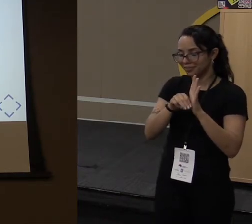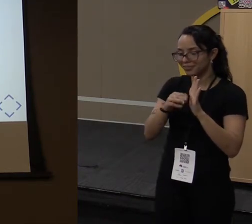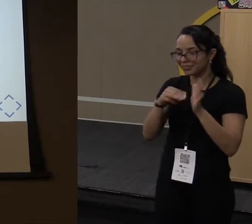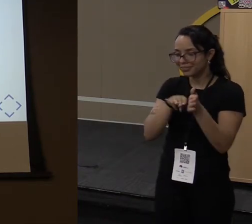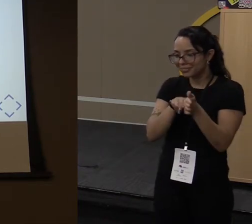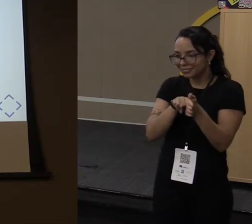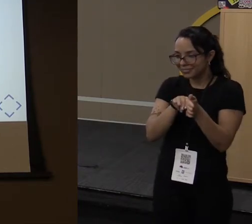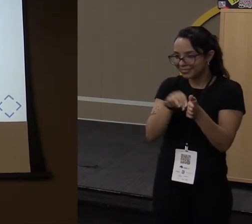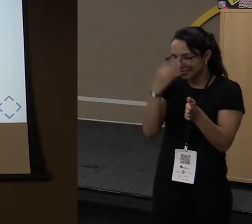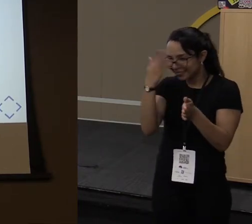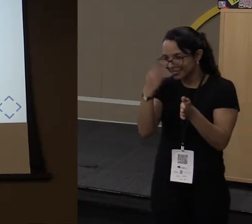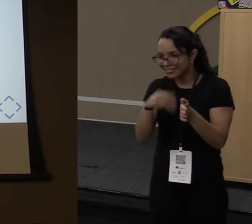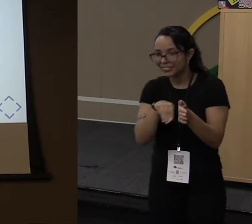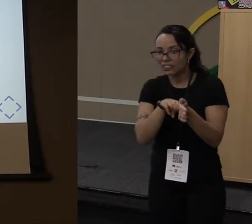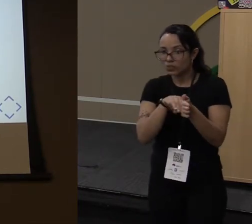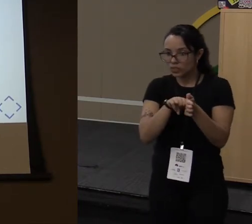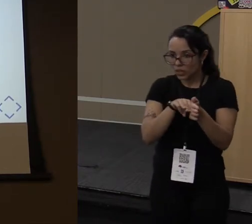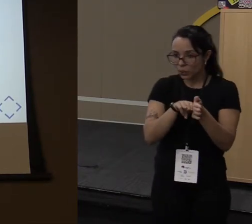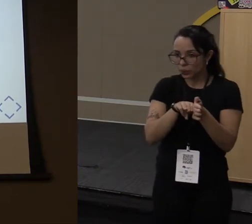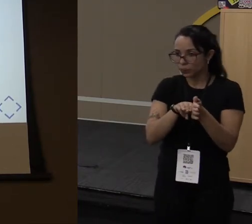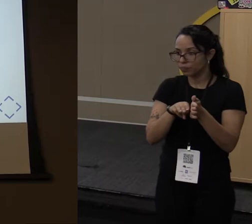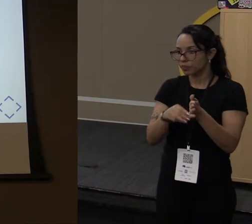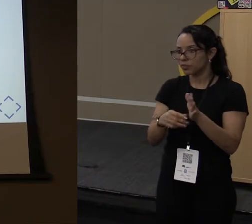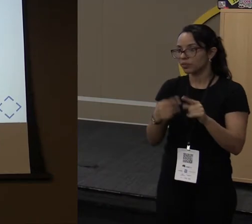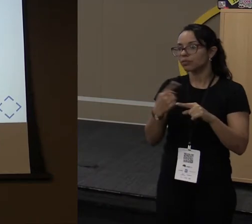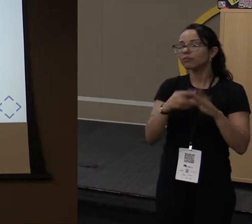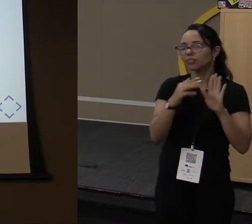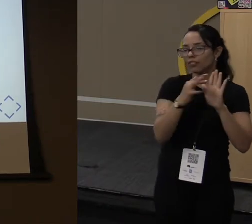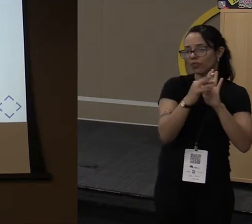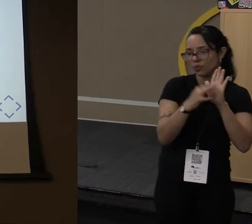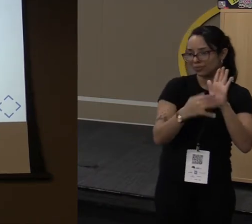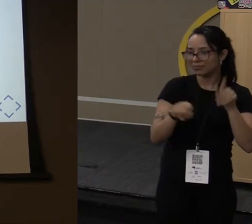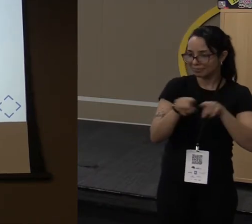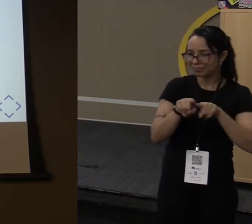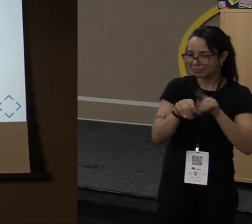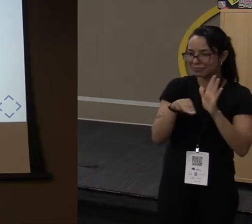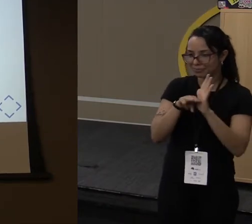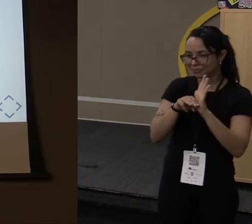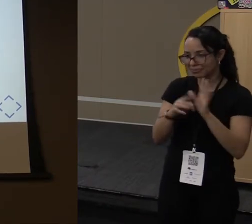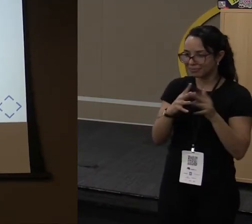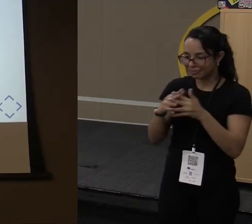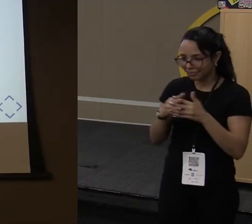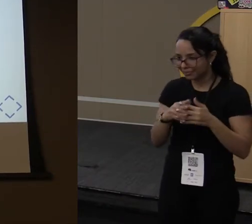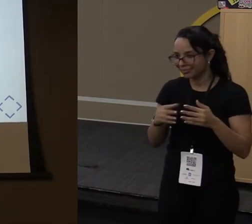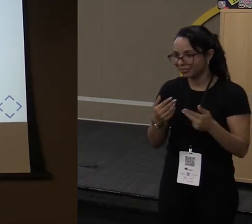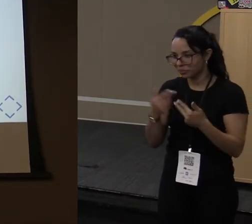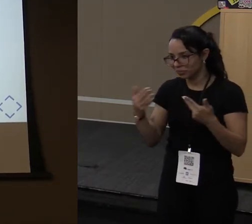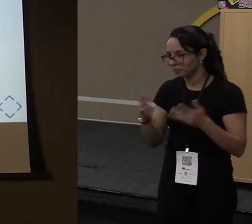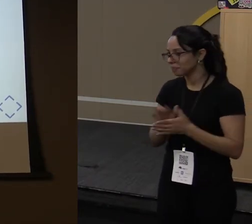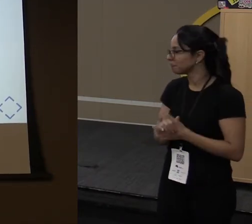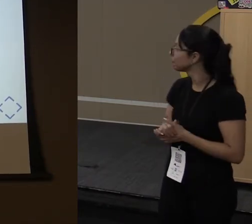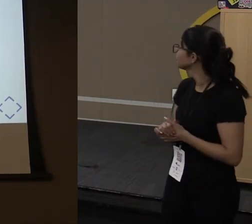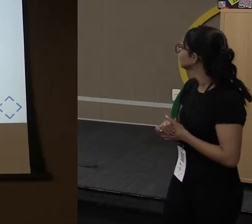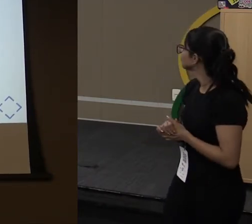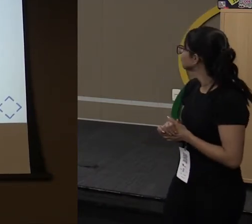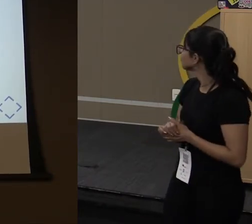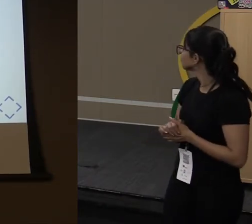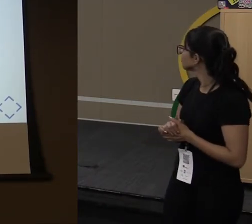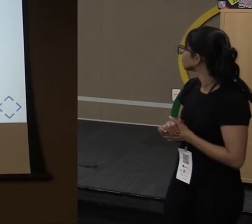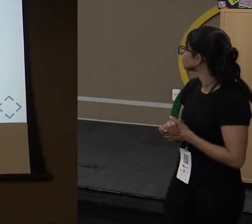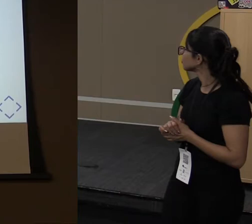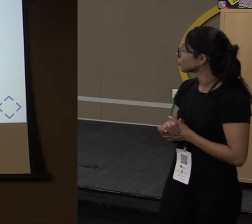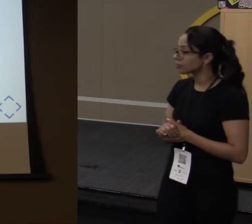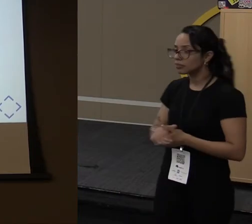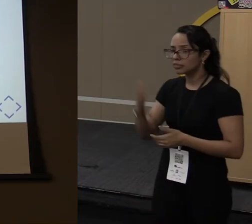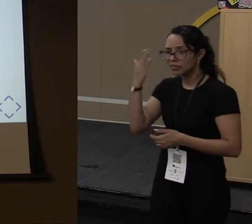valor e eu estou printando aquele valor. No caso aqui tem um erro, não que não vai ser 5, vai ser 6. Mas, enfim. Alguém